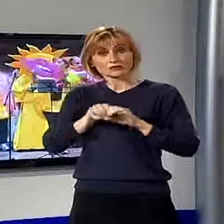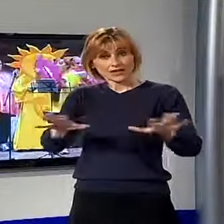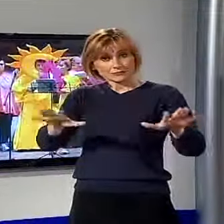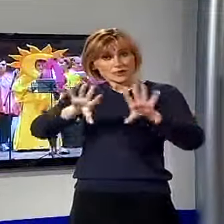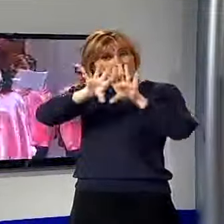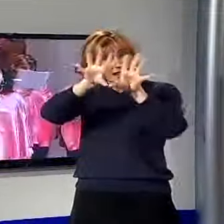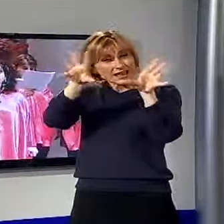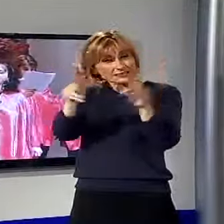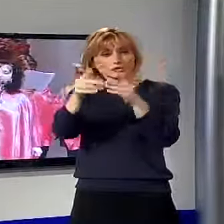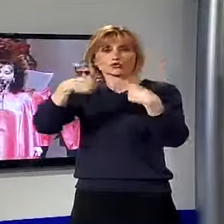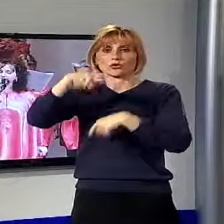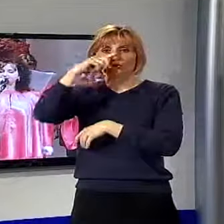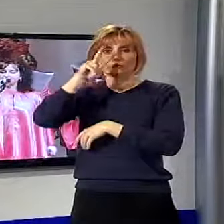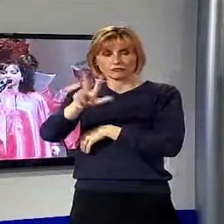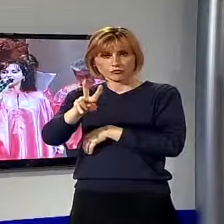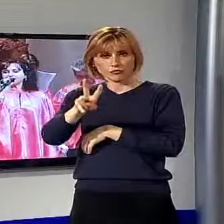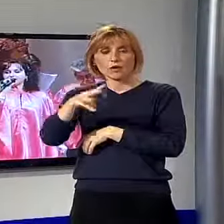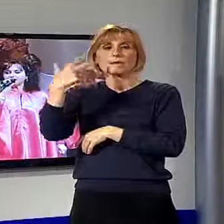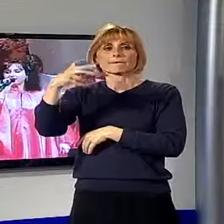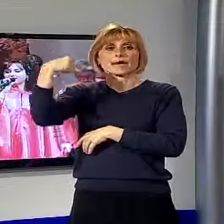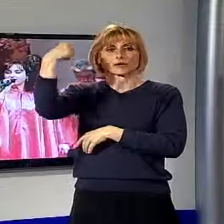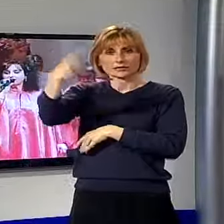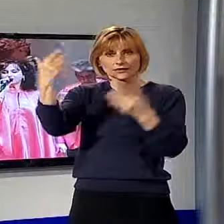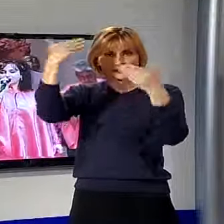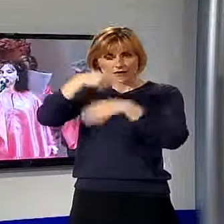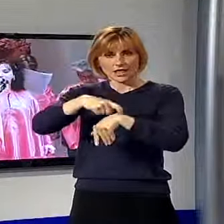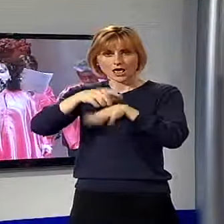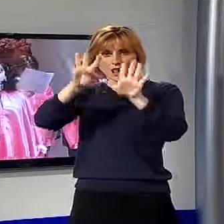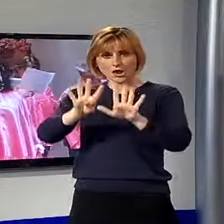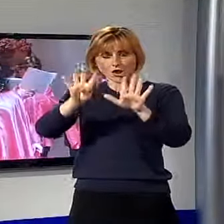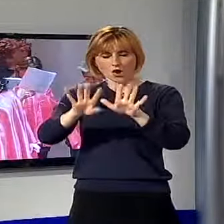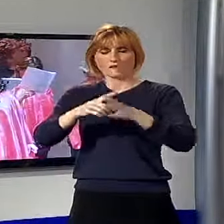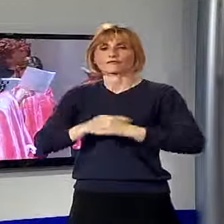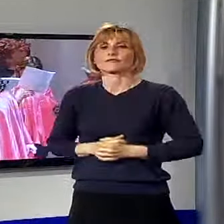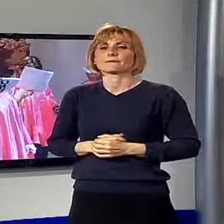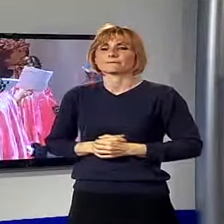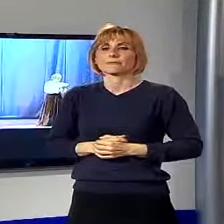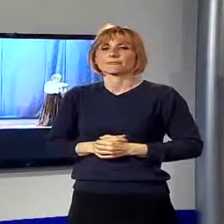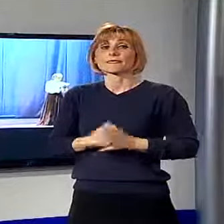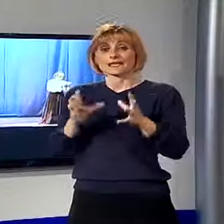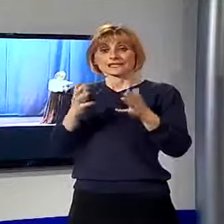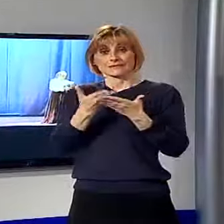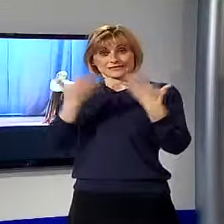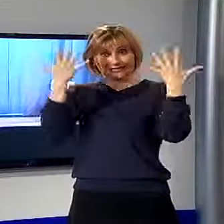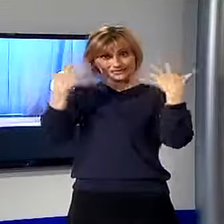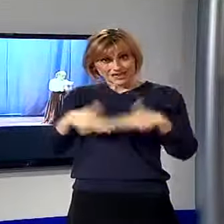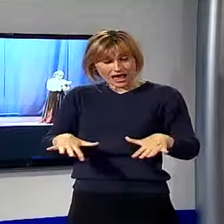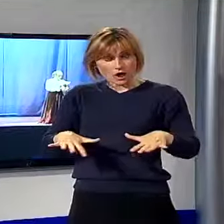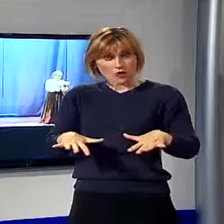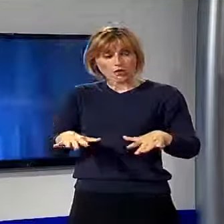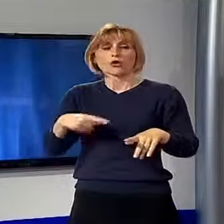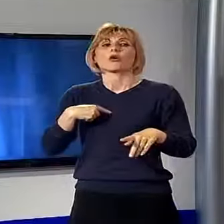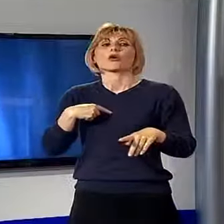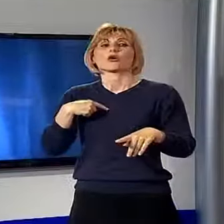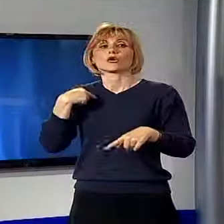integralmente da Noi TV mercoledì sera alle ore 21. Dopo lo spettacolo del gruppo Esci con noi la serata di sabato è